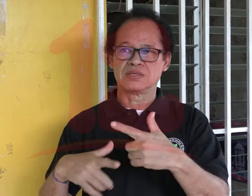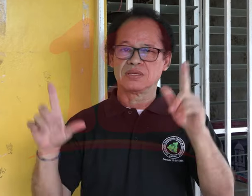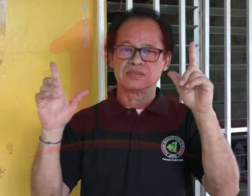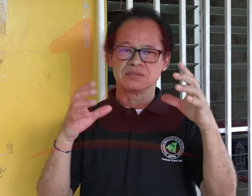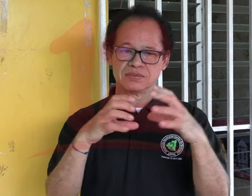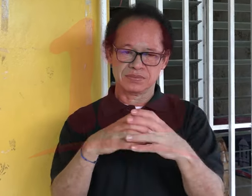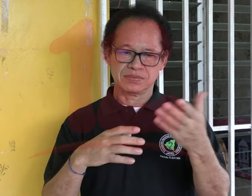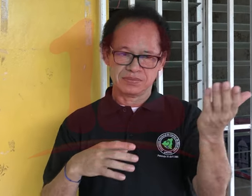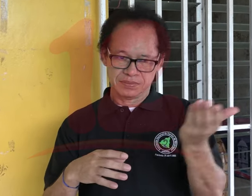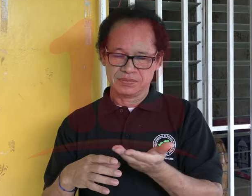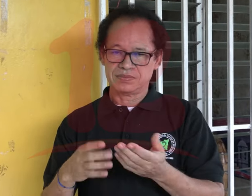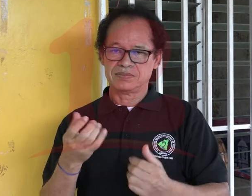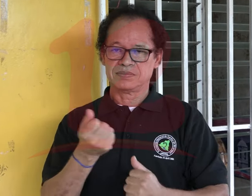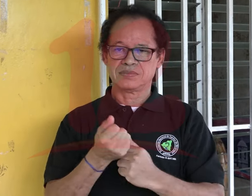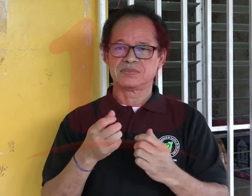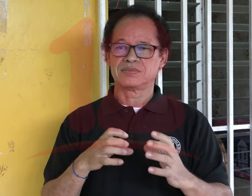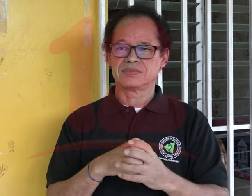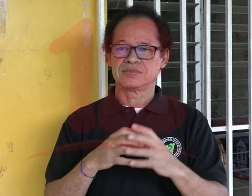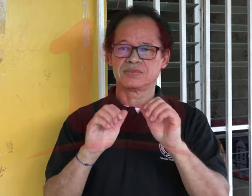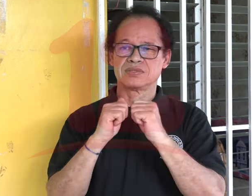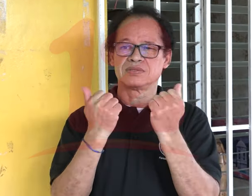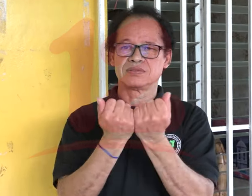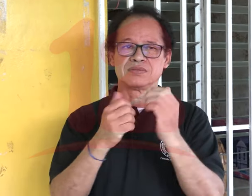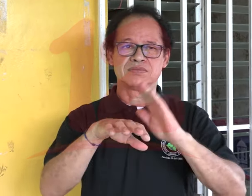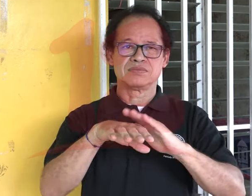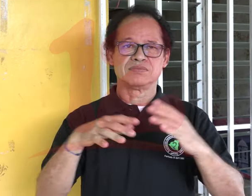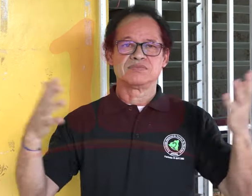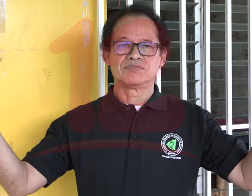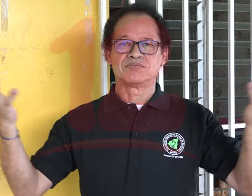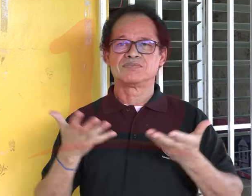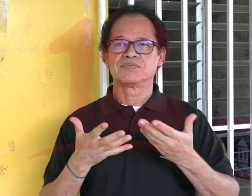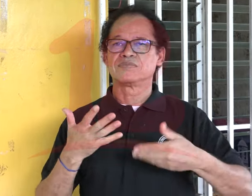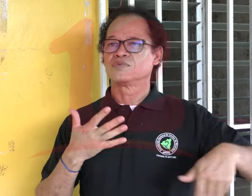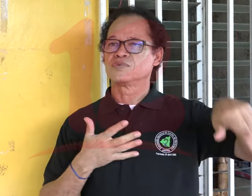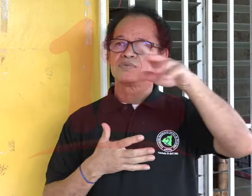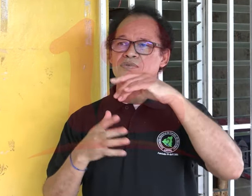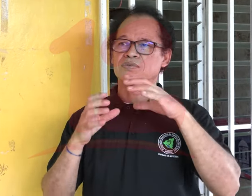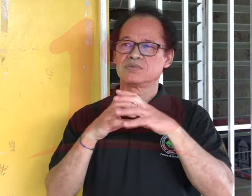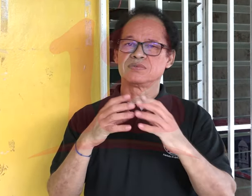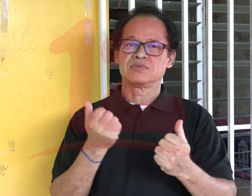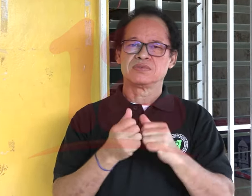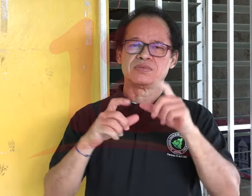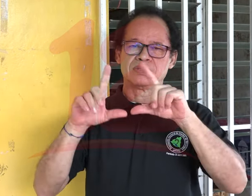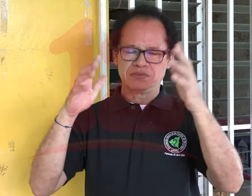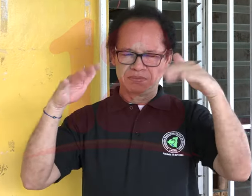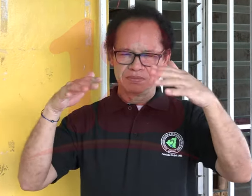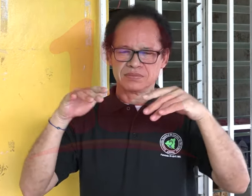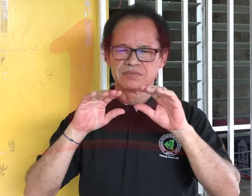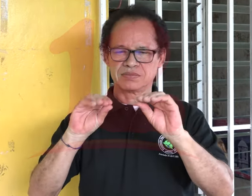aprender de instituciones y de diferentes niveles. Eso es solamente el interés de querer aprender, entonces se acercan a nuestra organización,